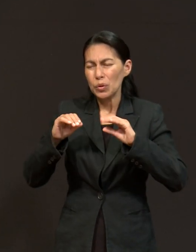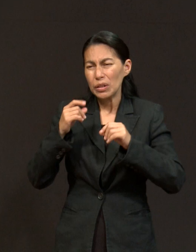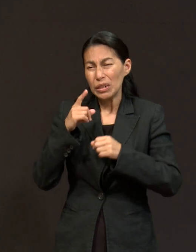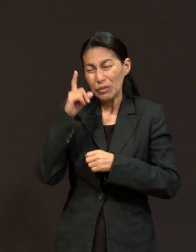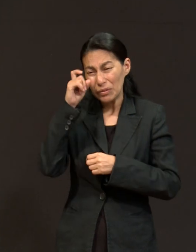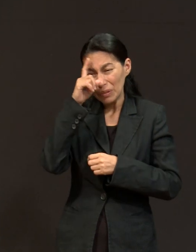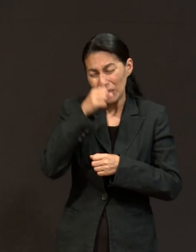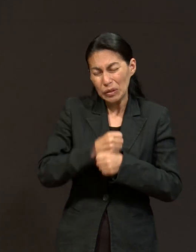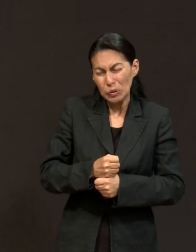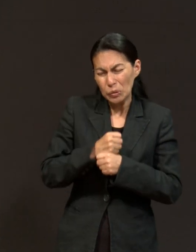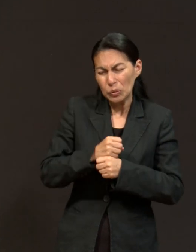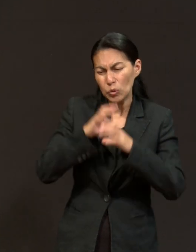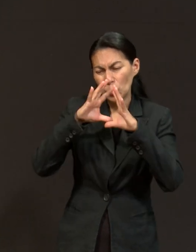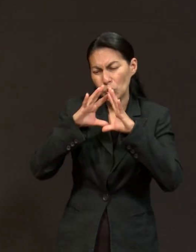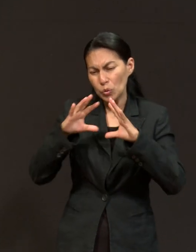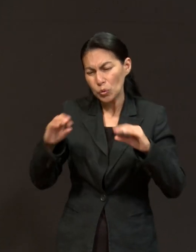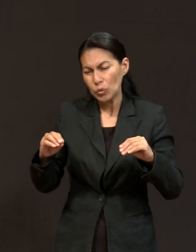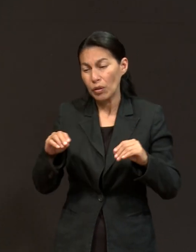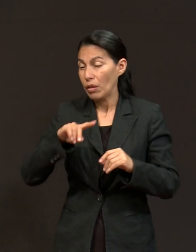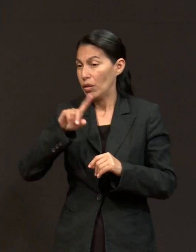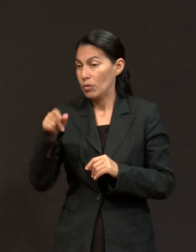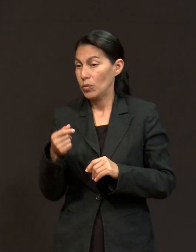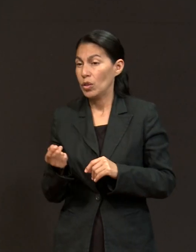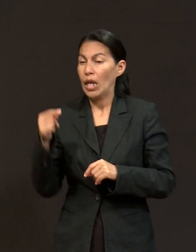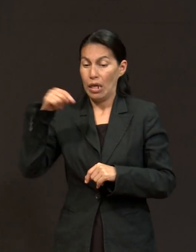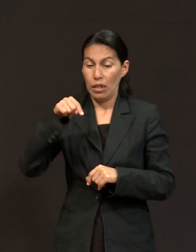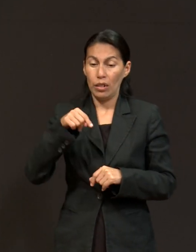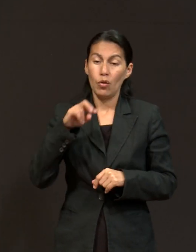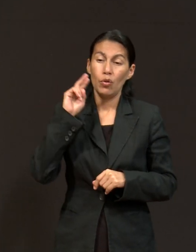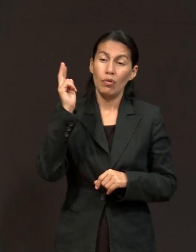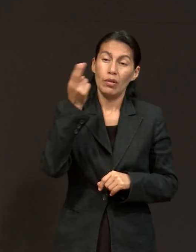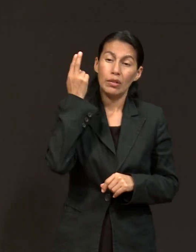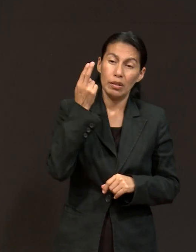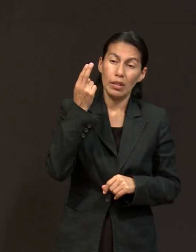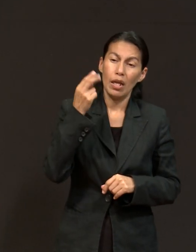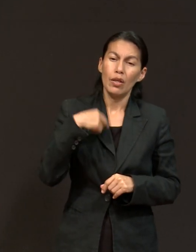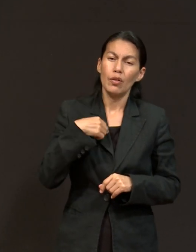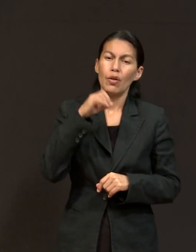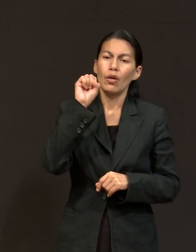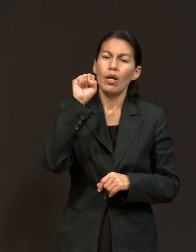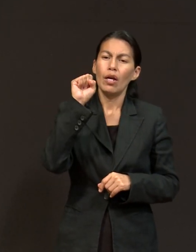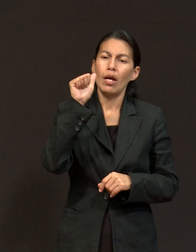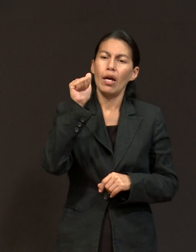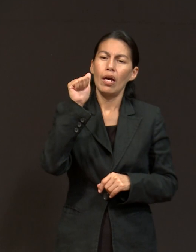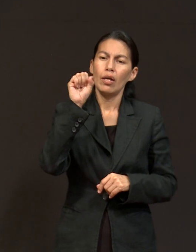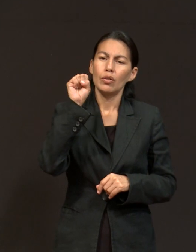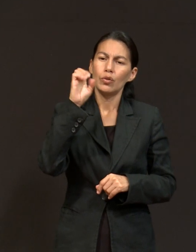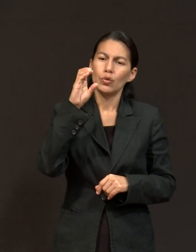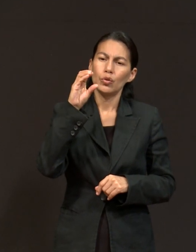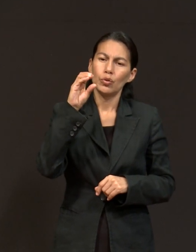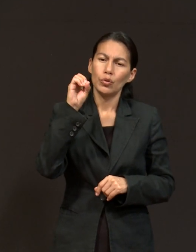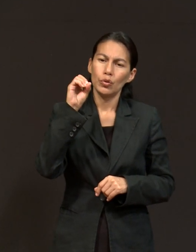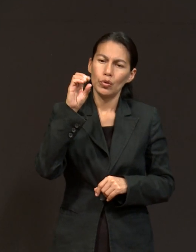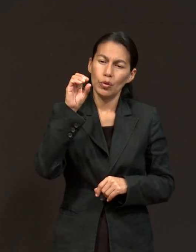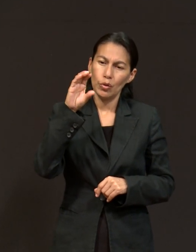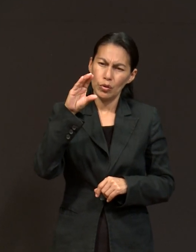y soy asociada, ya era otra etapa en la que tenía cargo los muchachos. Y ahí venía otro cuestionamiento.